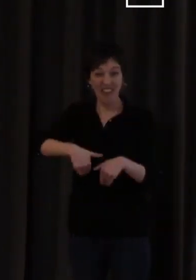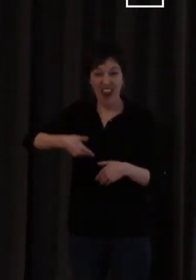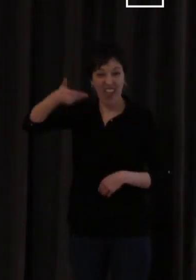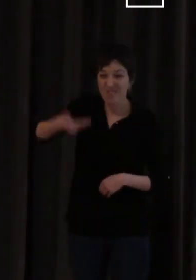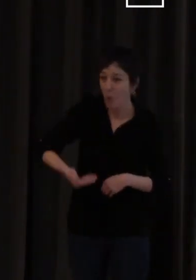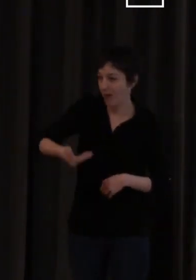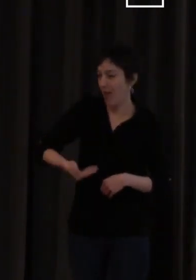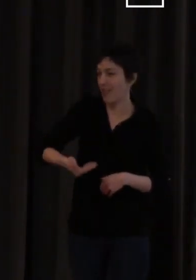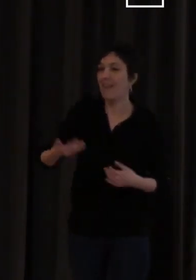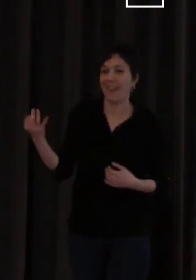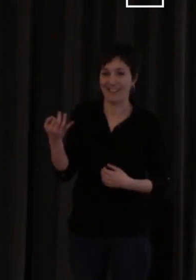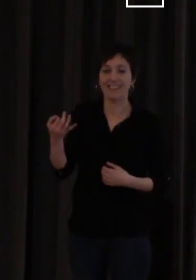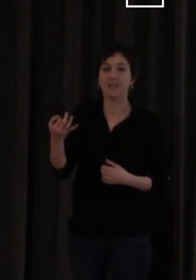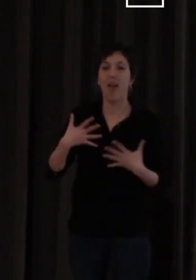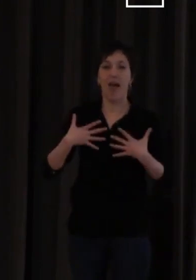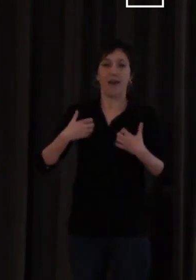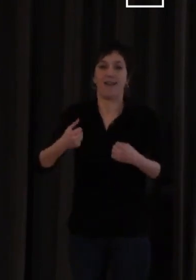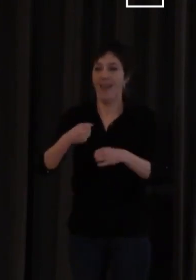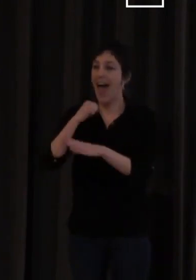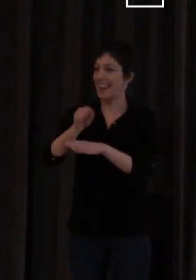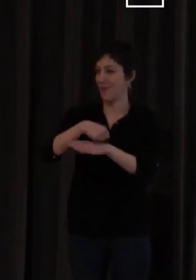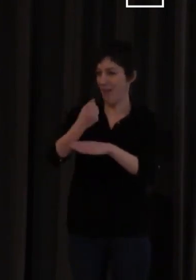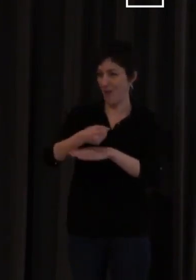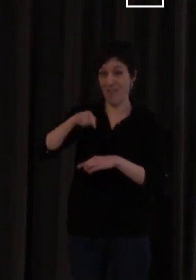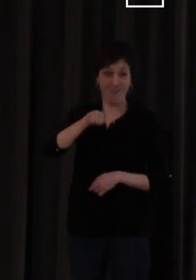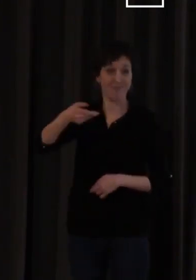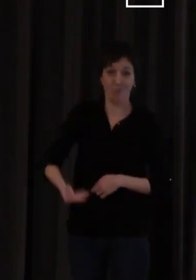es basa en l'energia articulatòria.